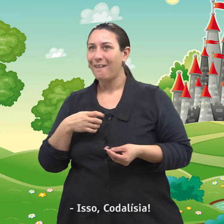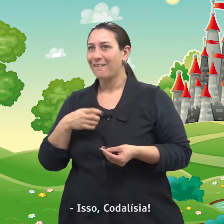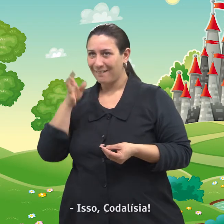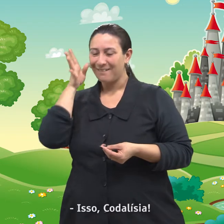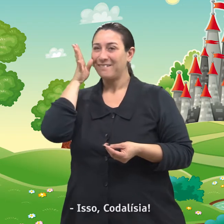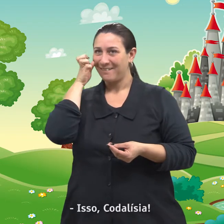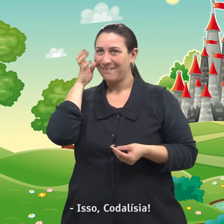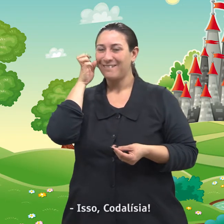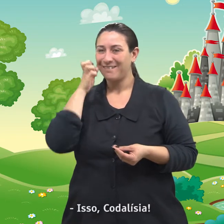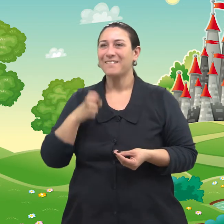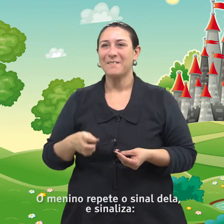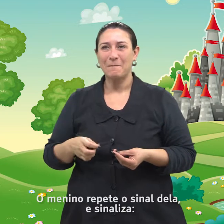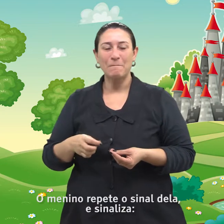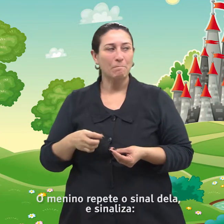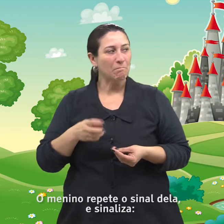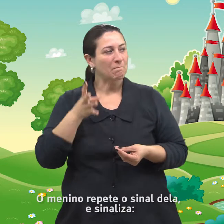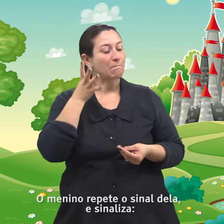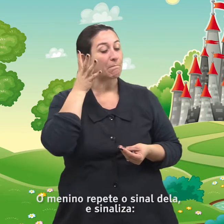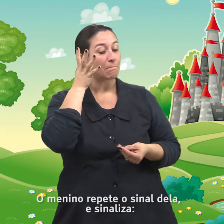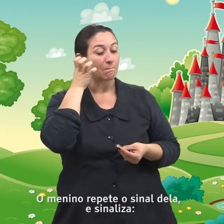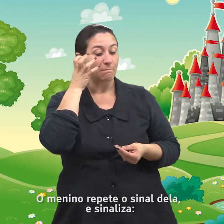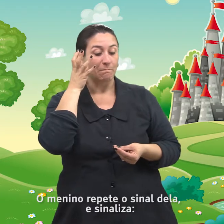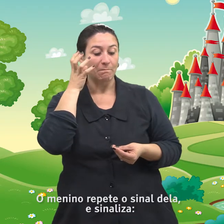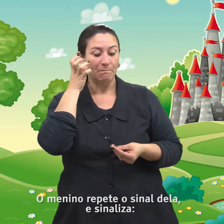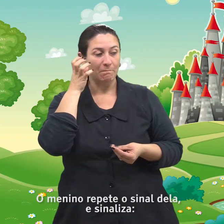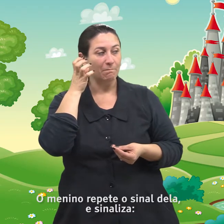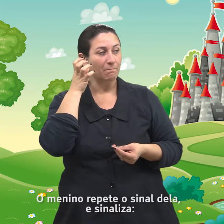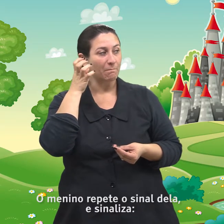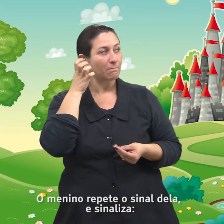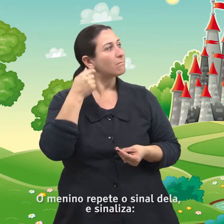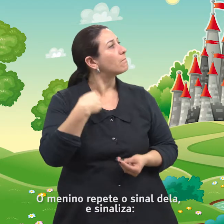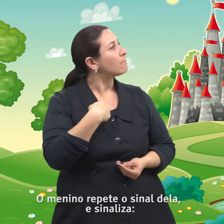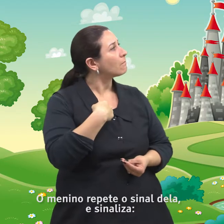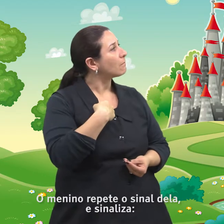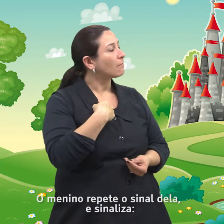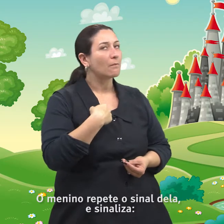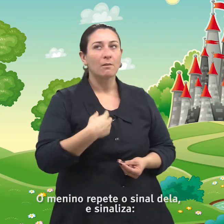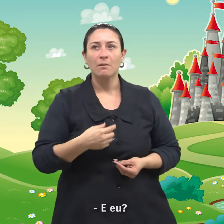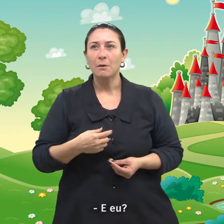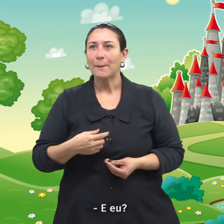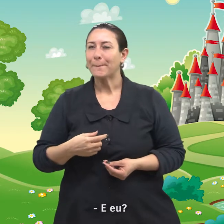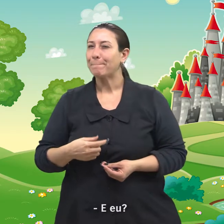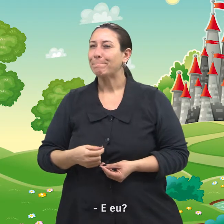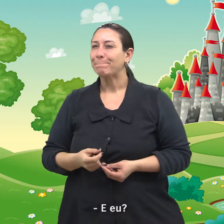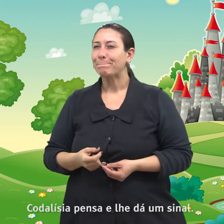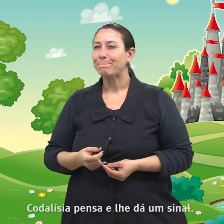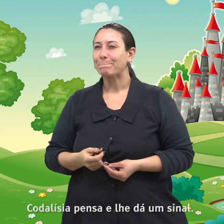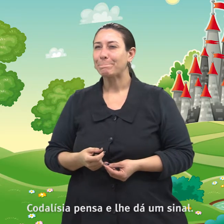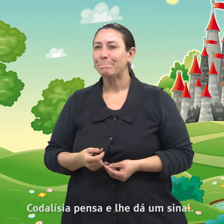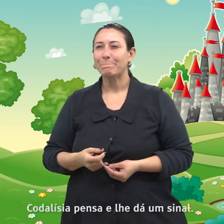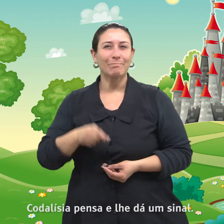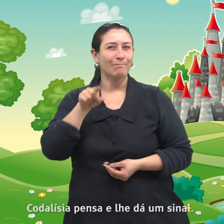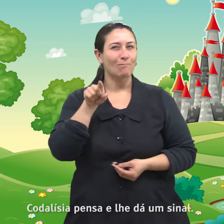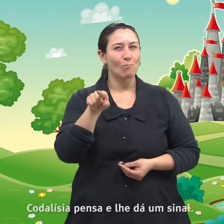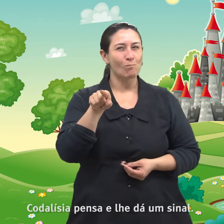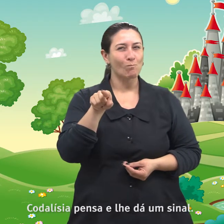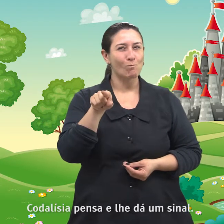Isso, Codalísia. O menino repete o sinal dela e sinaliza. E eu? Codalísia pensa